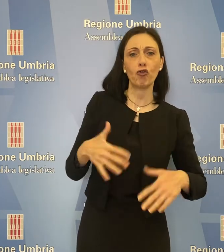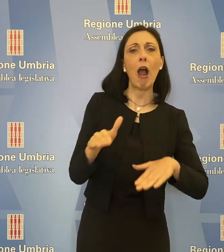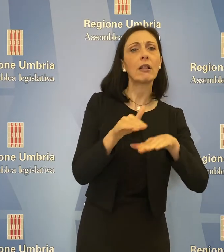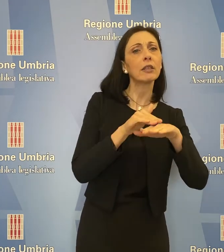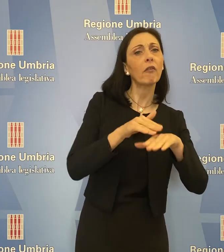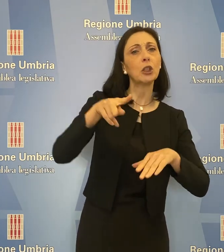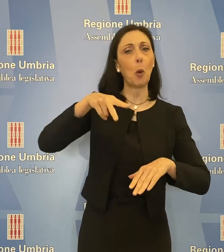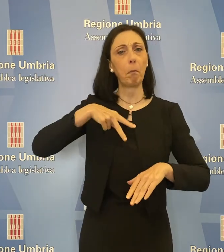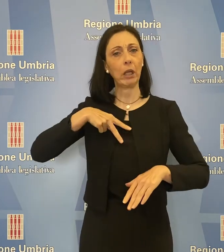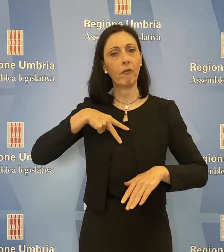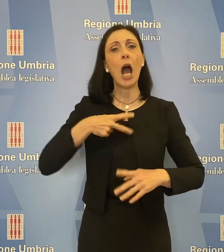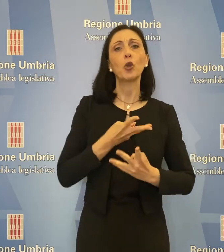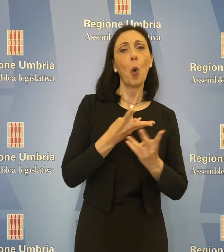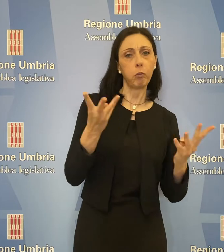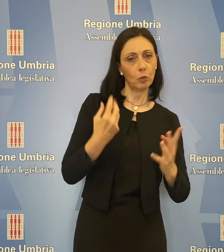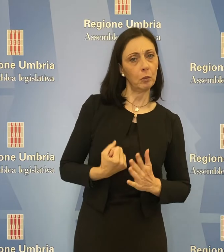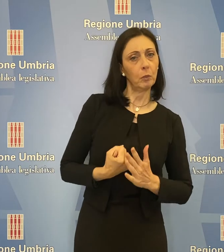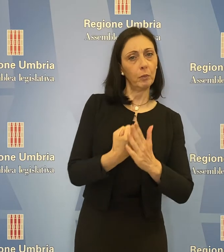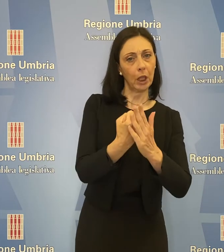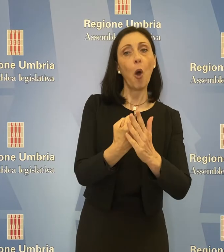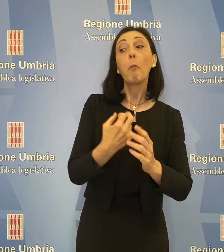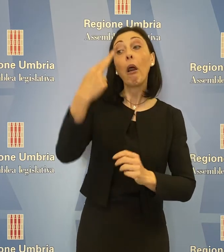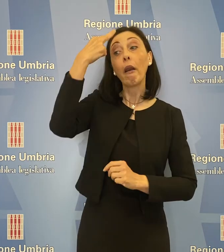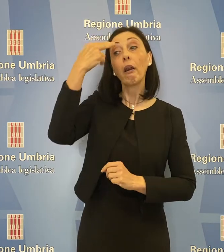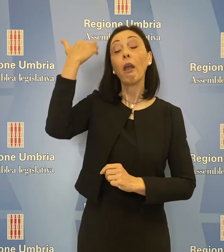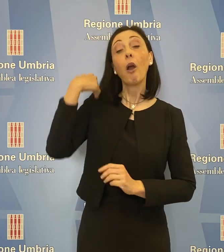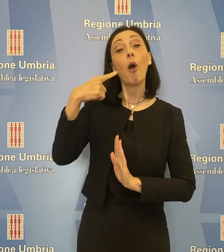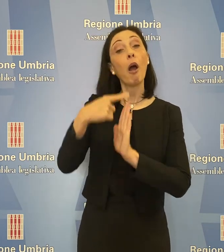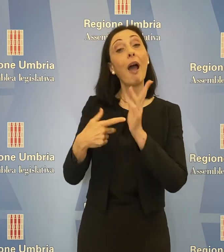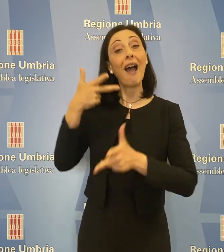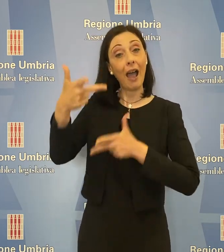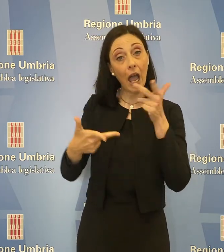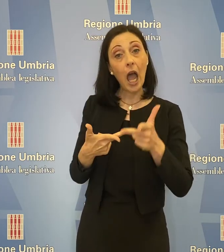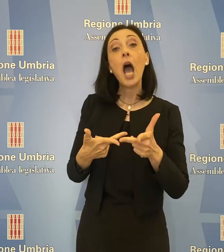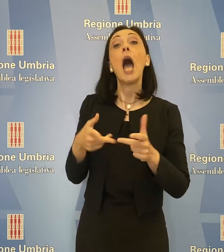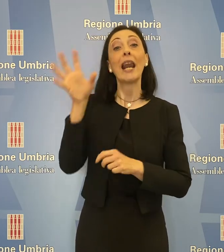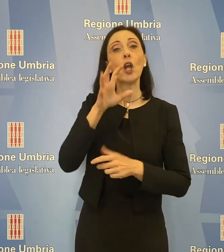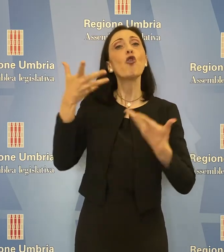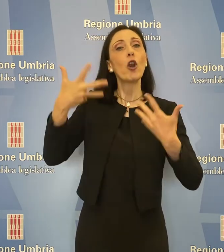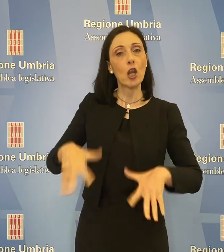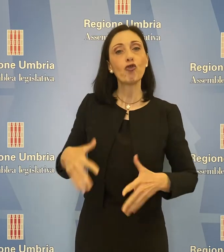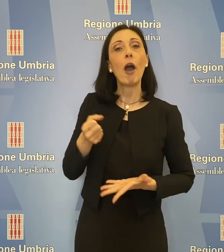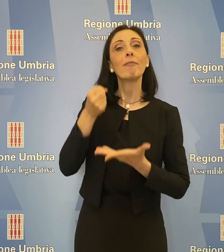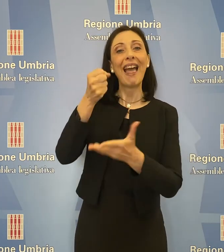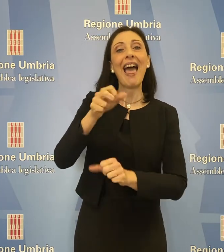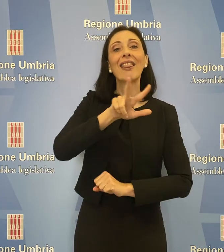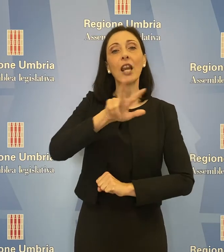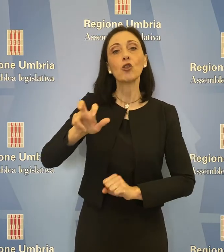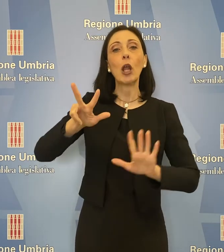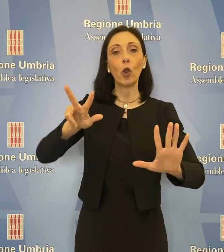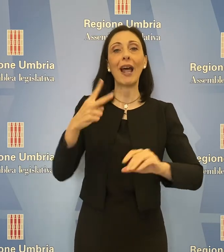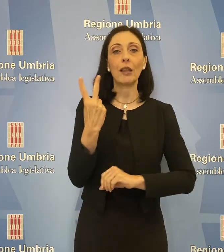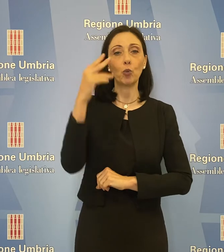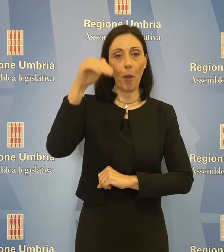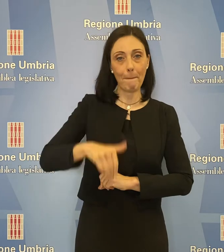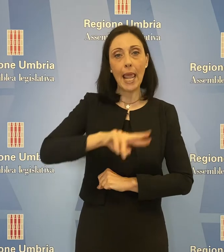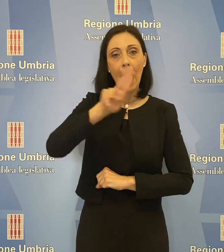privati sia quelli pubblici e ha ricordato che ad aprile la regione ha stanziato 382.000 euro a favore dei servizi